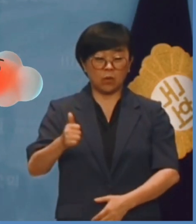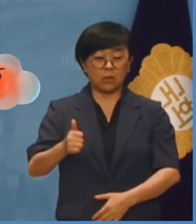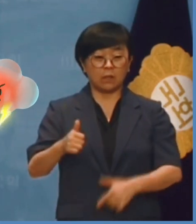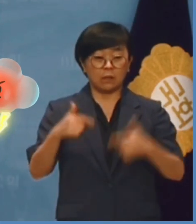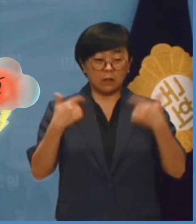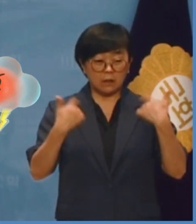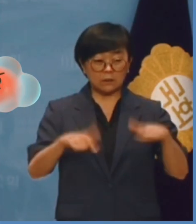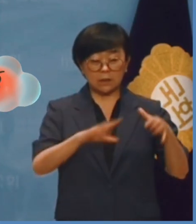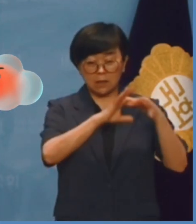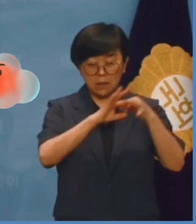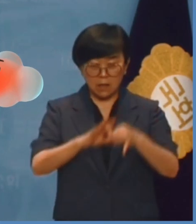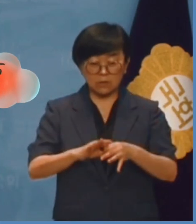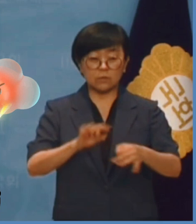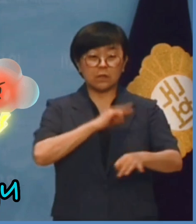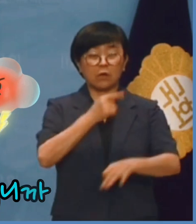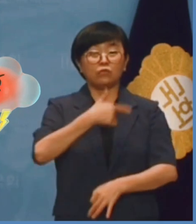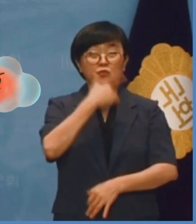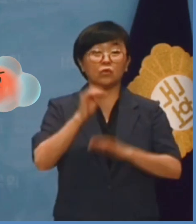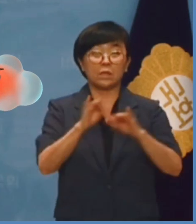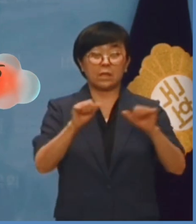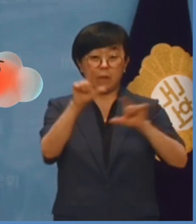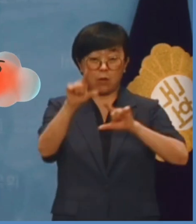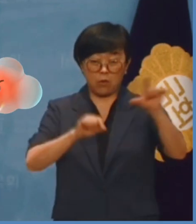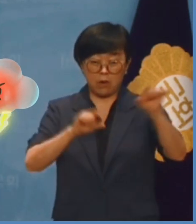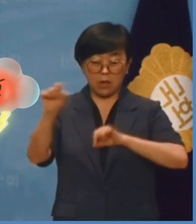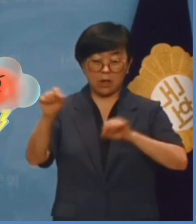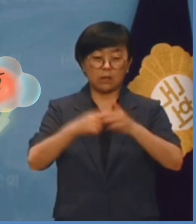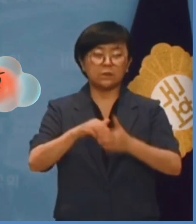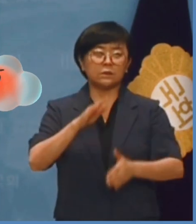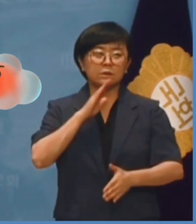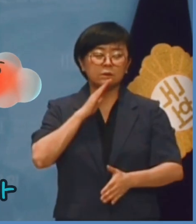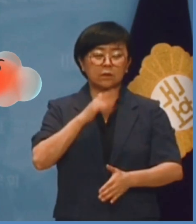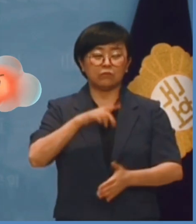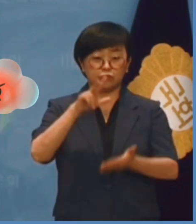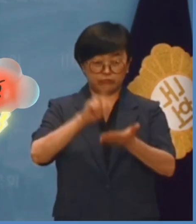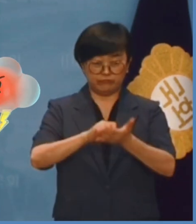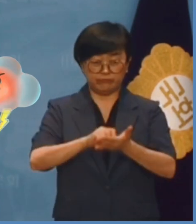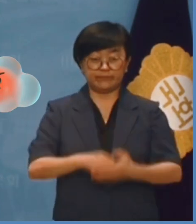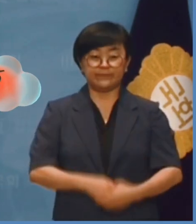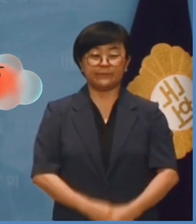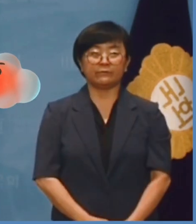하나같이 자격 없는 사람만 고릅니까? 구제불능의 인사입니다.